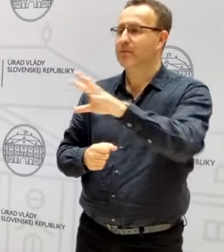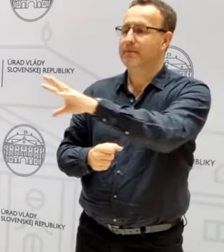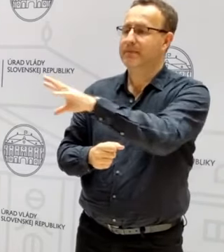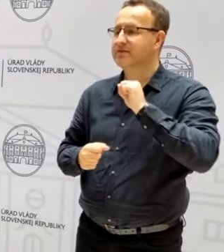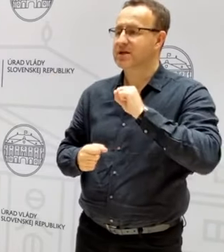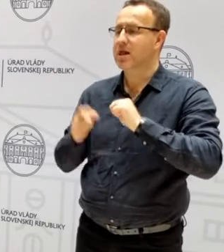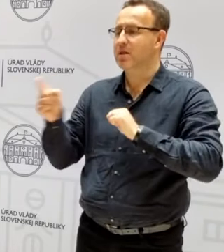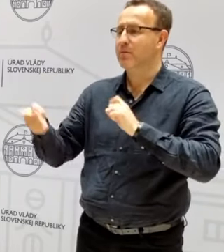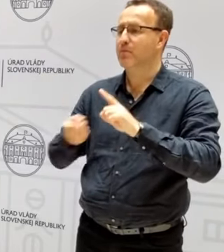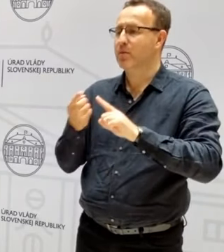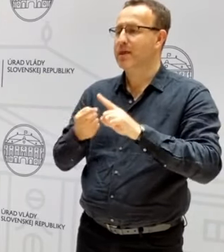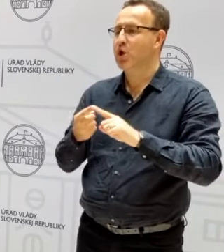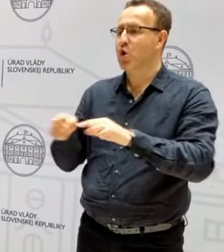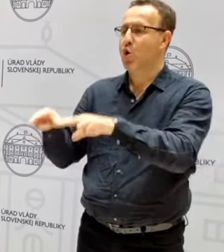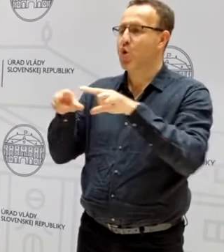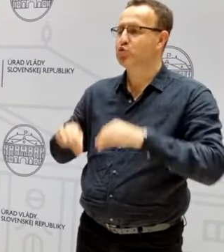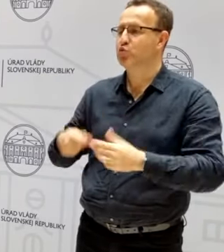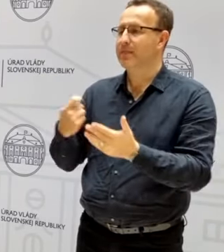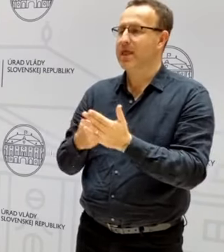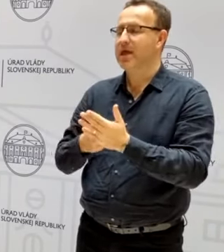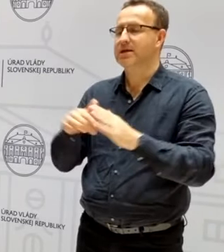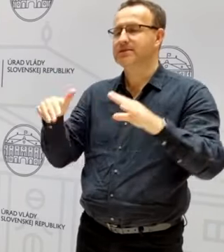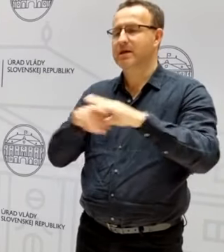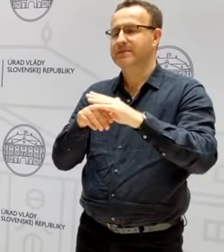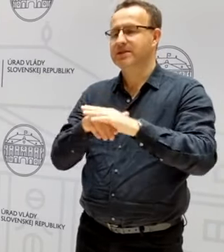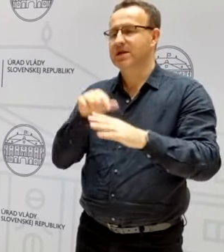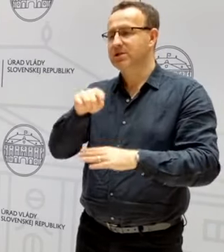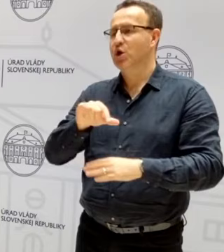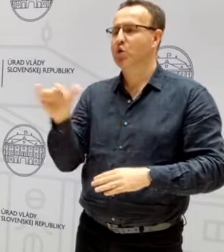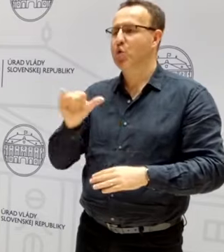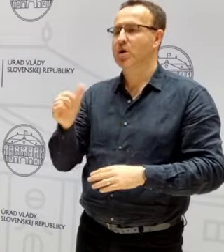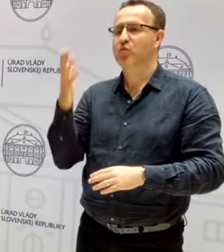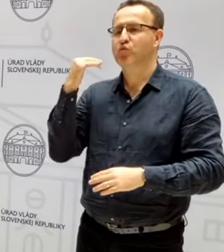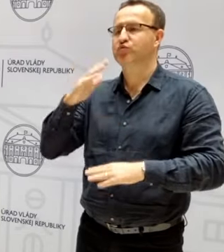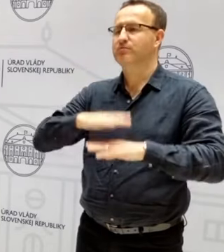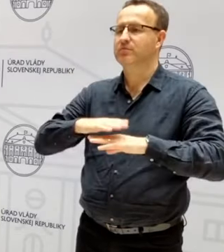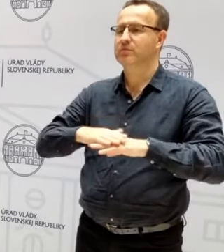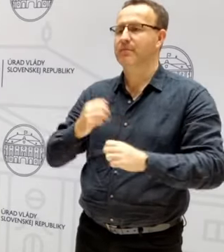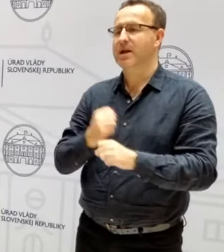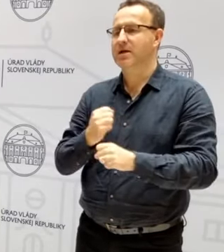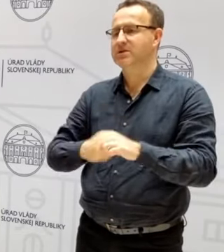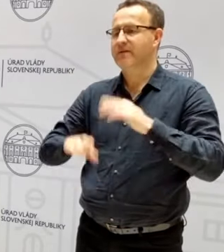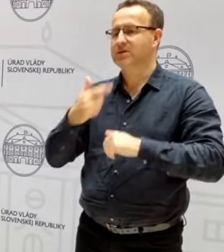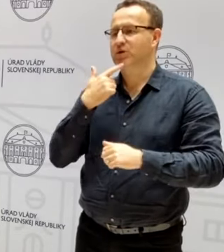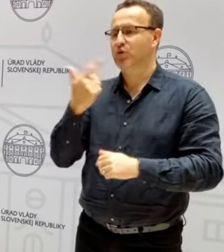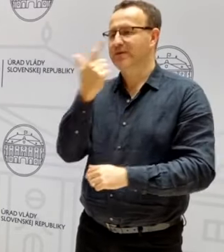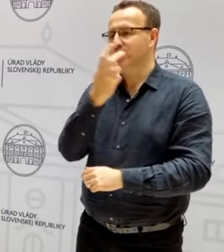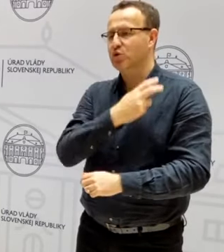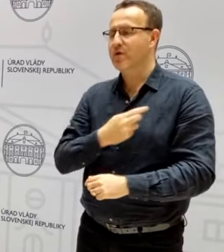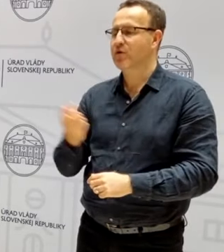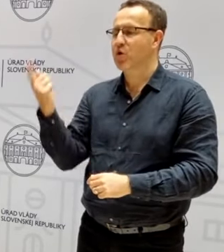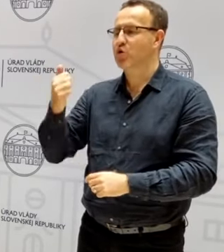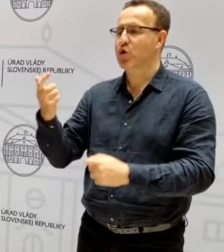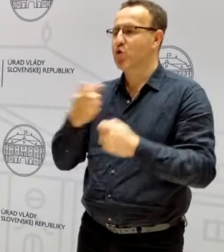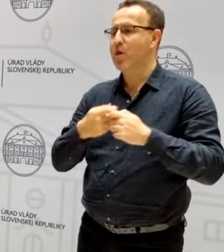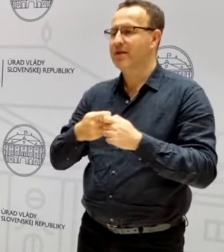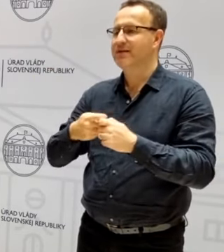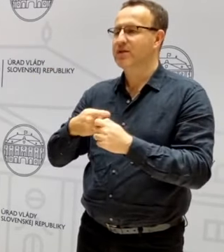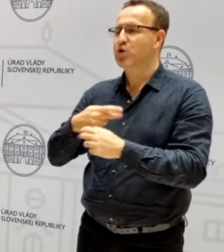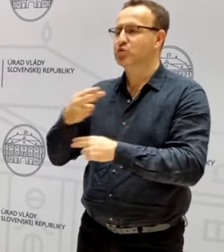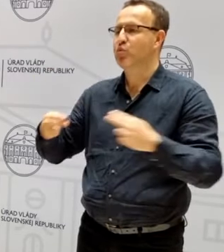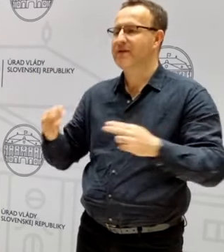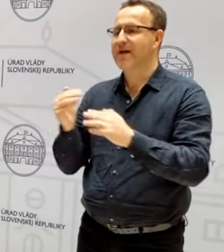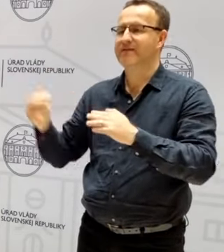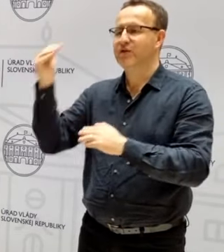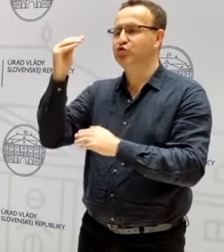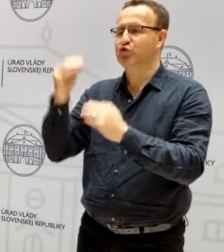tieto podmienky odstupného napríklad zamestnancov, ktorí odslúžili v podniku viac ako 20 rokov z kolektívnej zmluvy vyššieho stupňa.